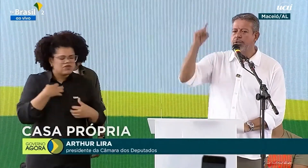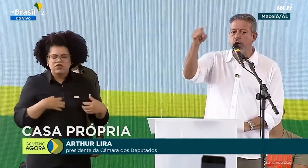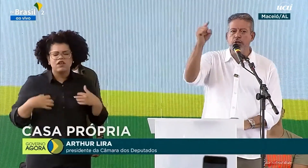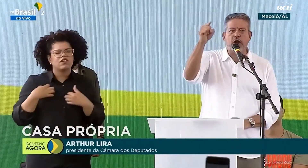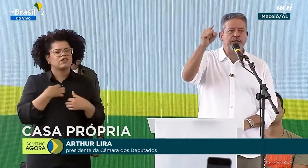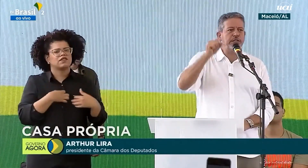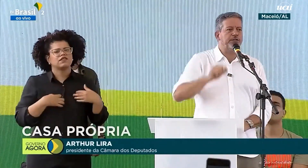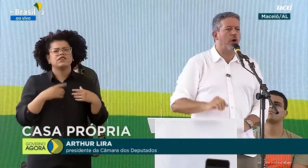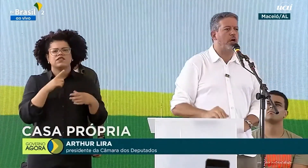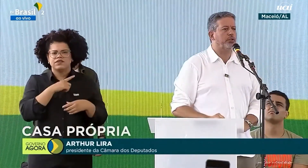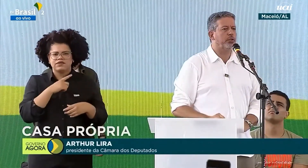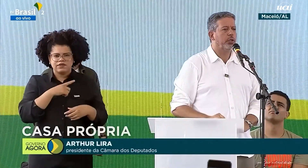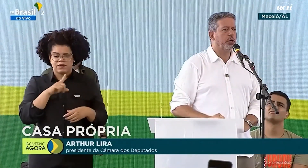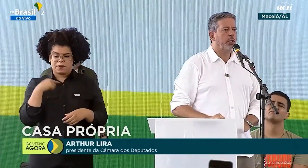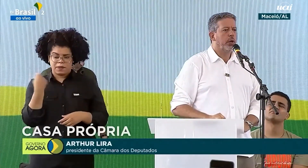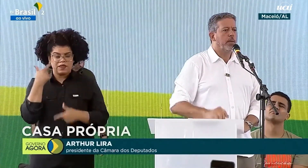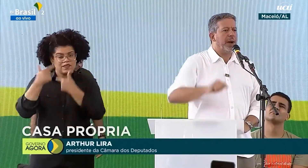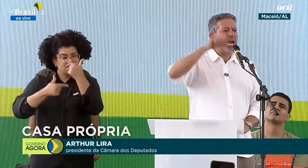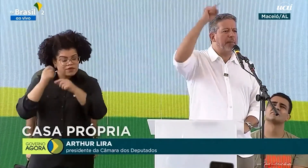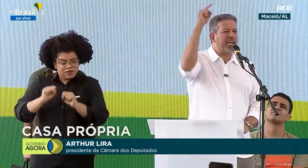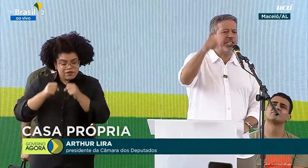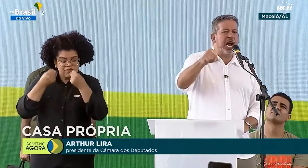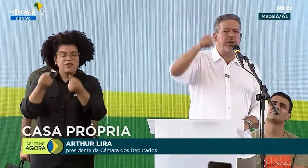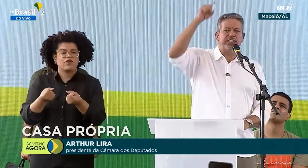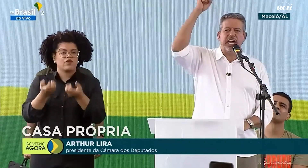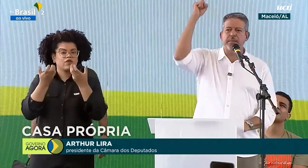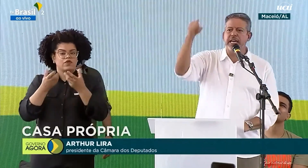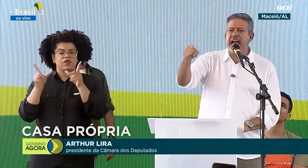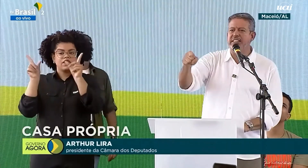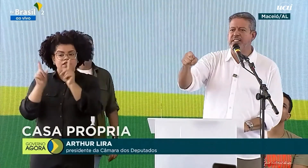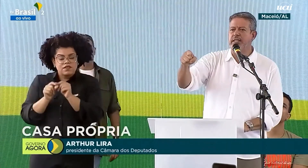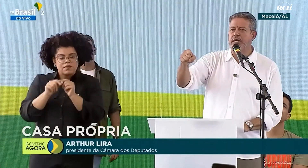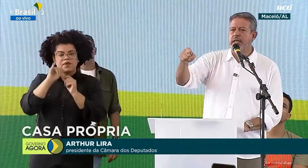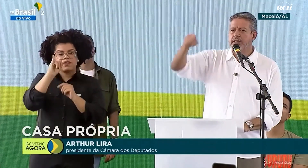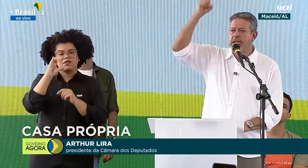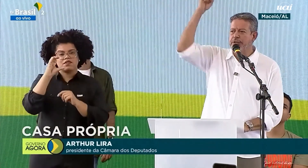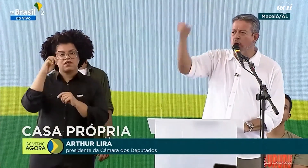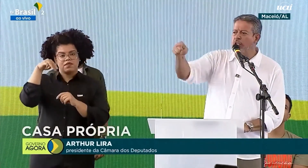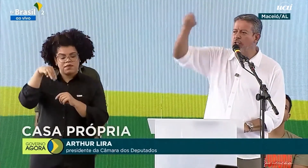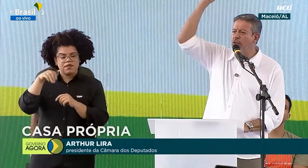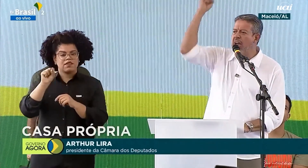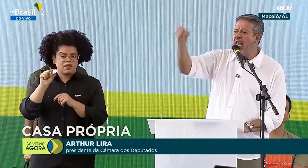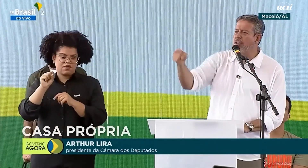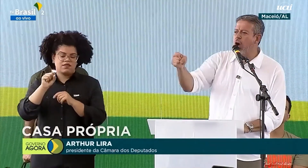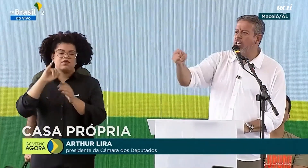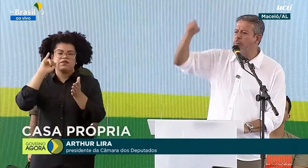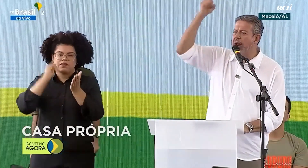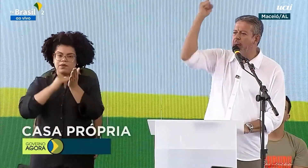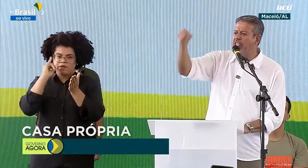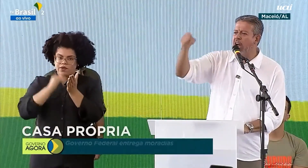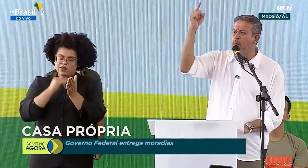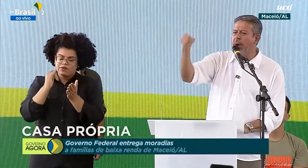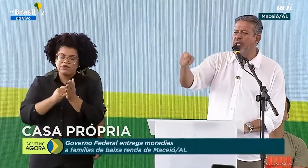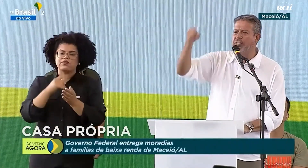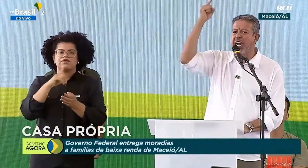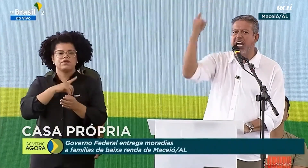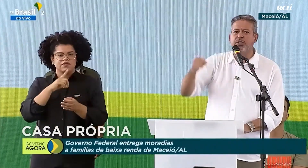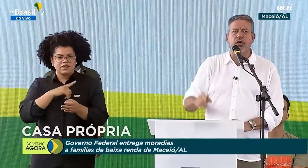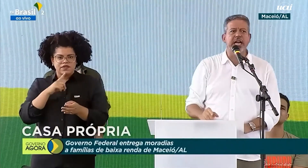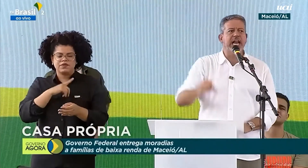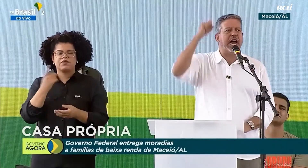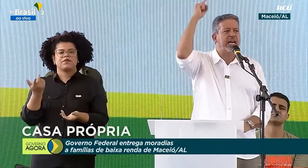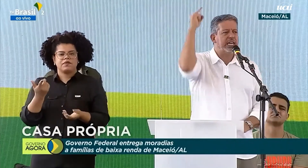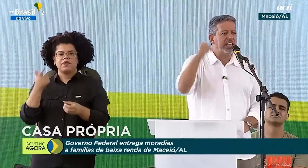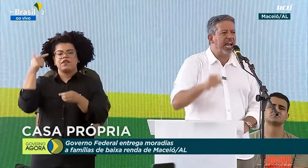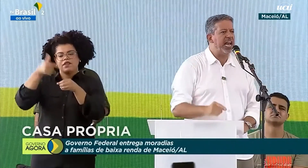E todo o nosso esforço para baixar o ICMS de todos os governadores para baixar o preço da